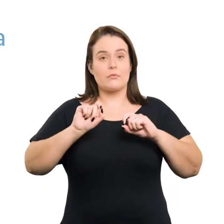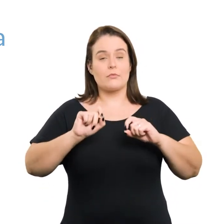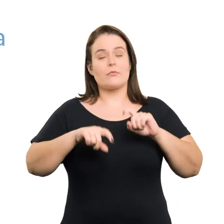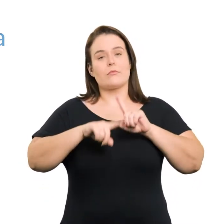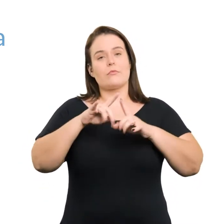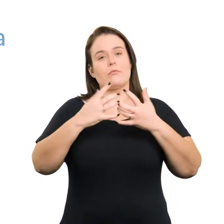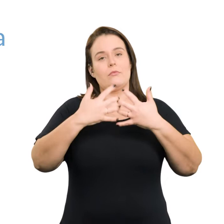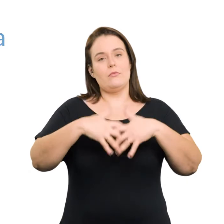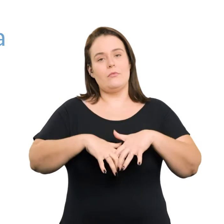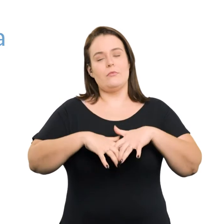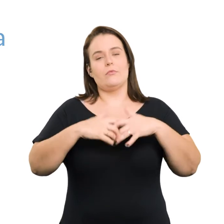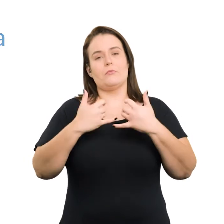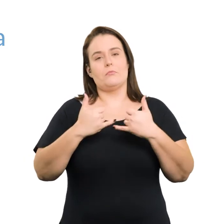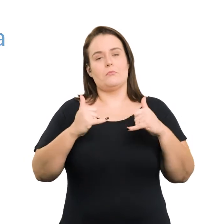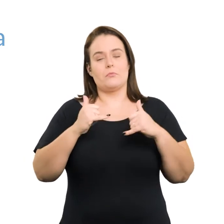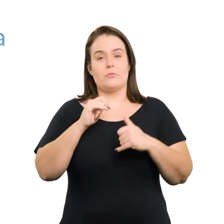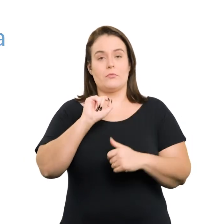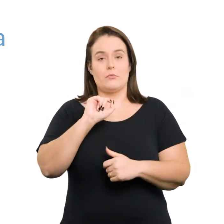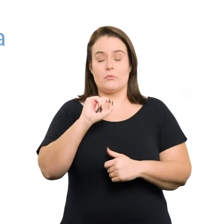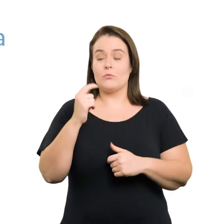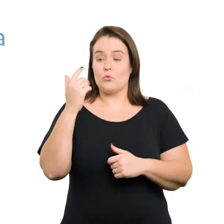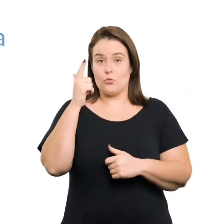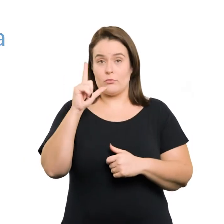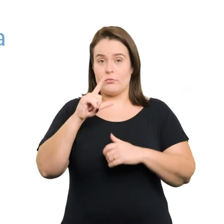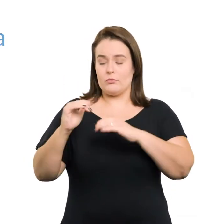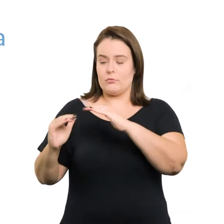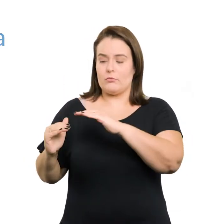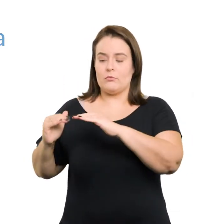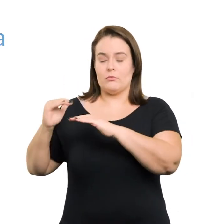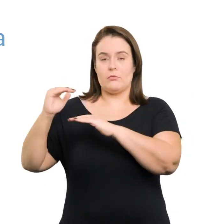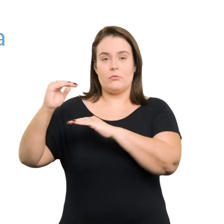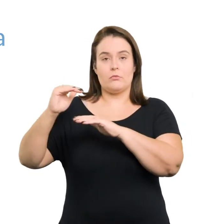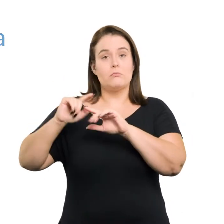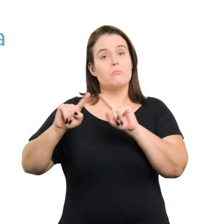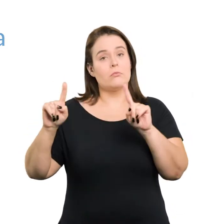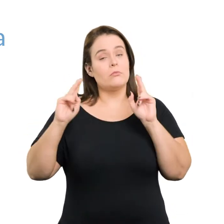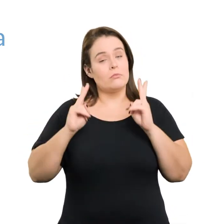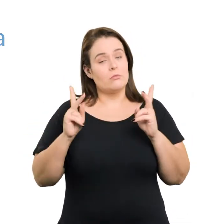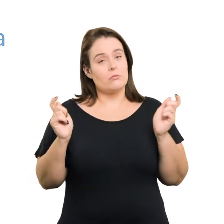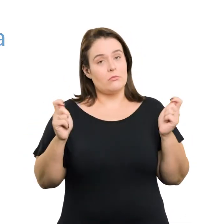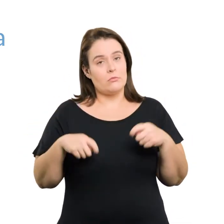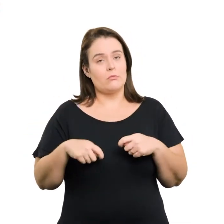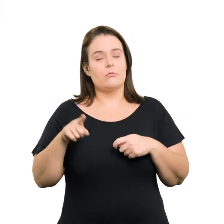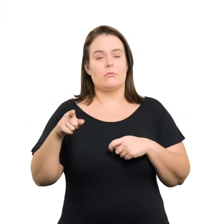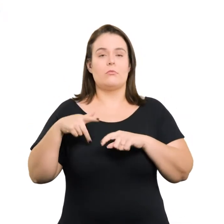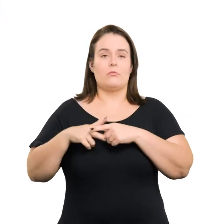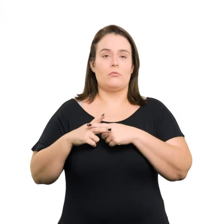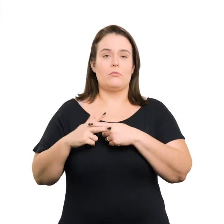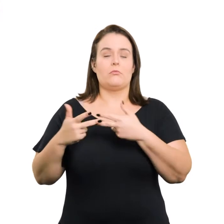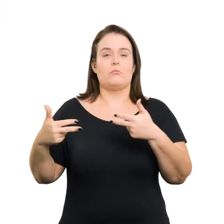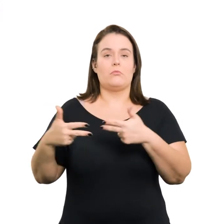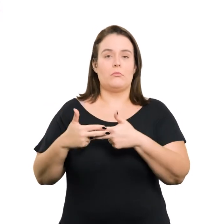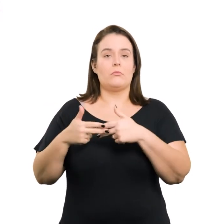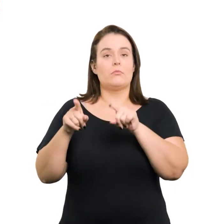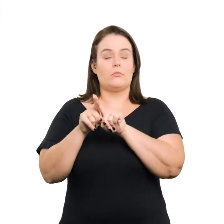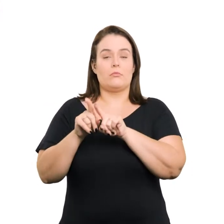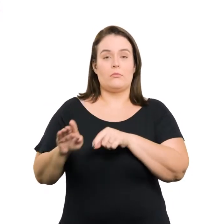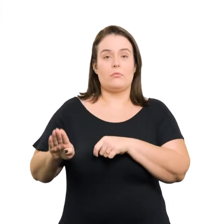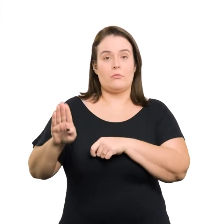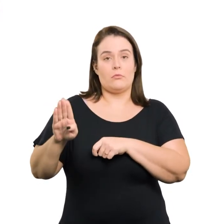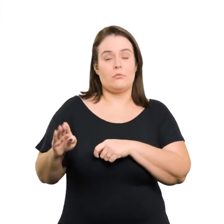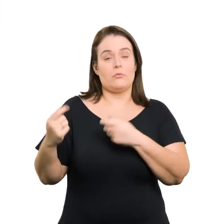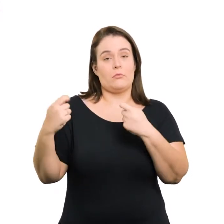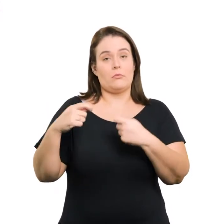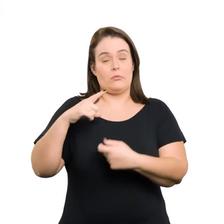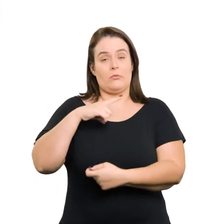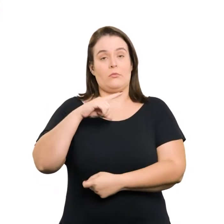equipamento eletromecânico para vencer o desnível Porém, sempre que possível Este equipamento ou mesmo a